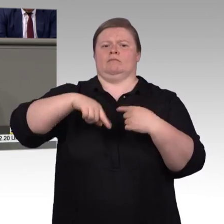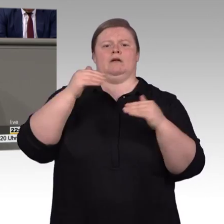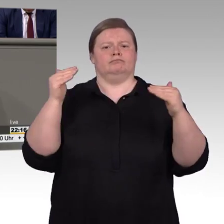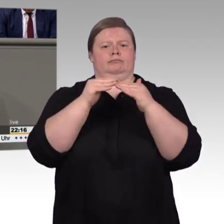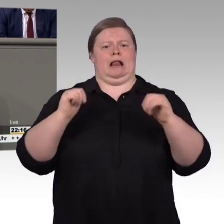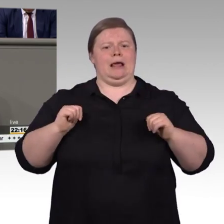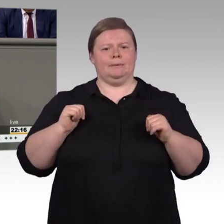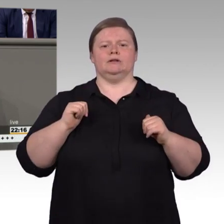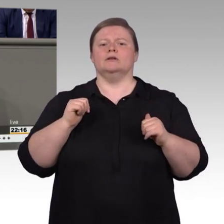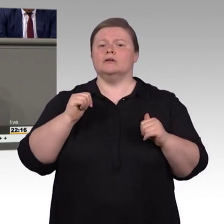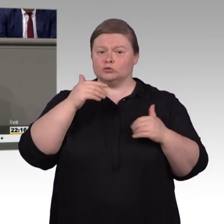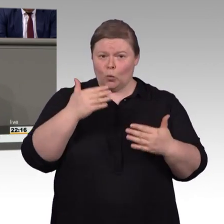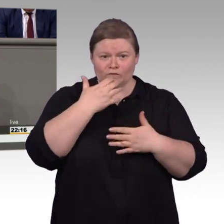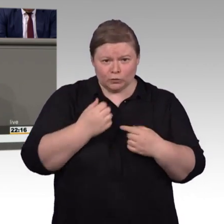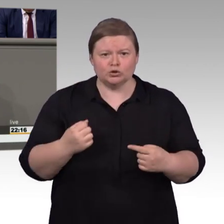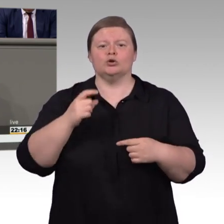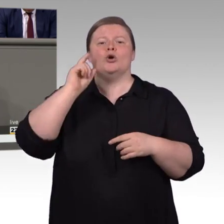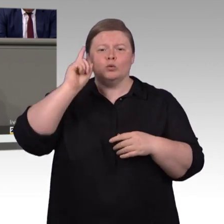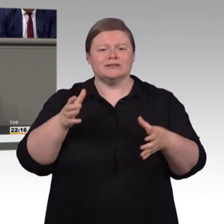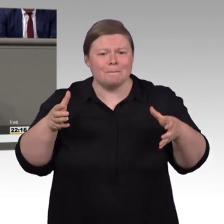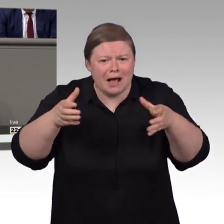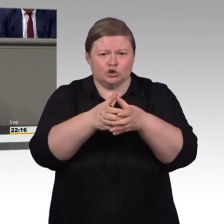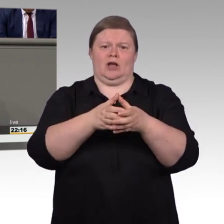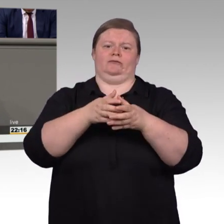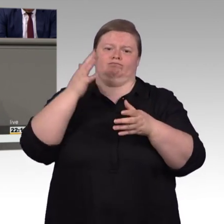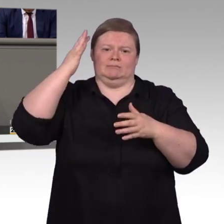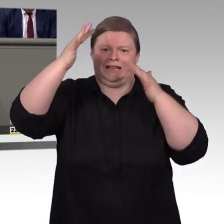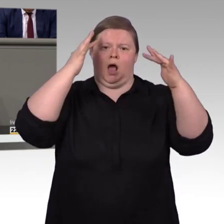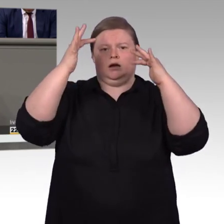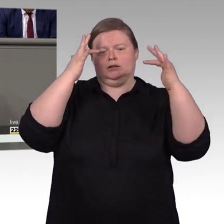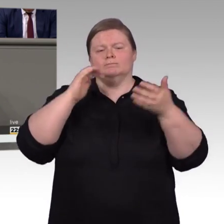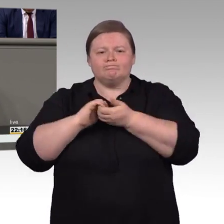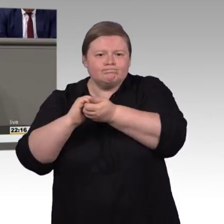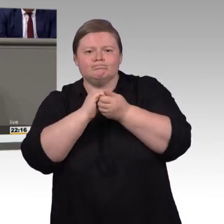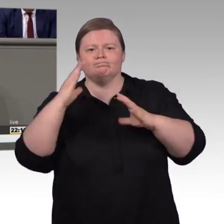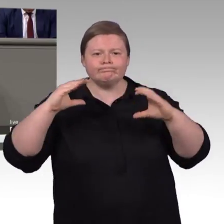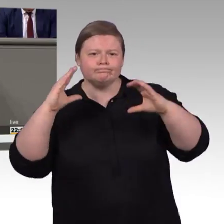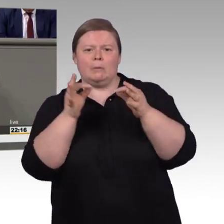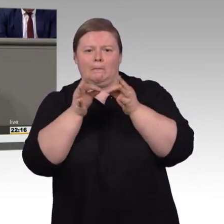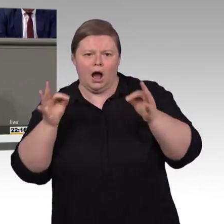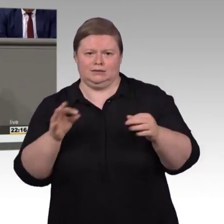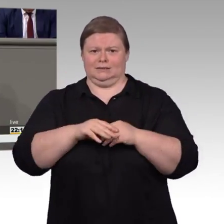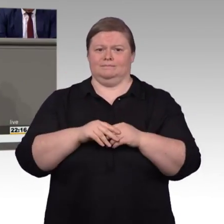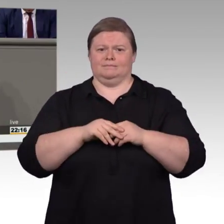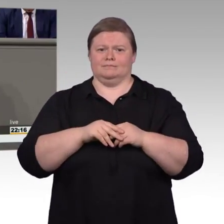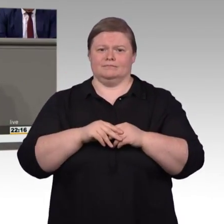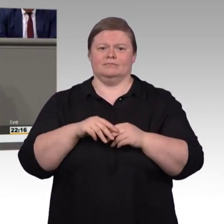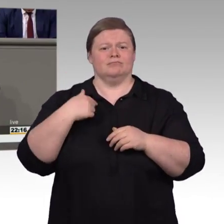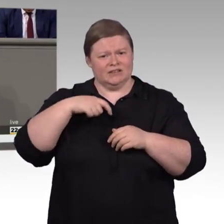wollen das fördern und verbessern. Das ist uns ein persönliches Anliegen. Aber man kann, nein, man darf das nicht erzwingen